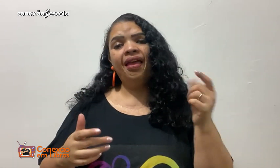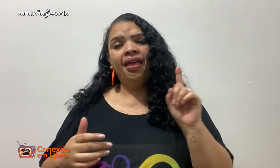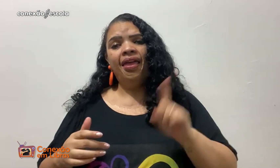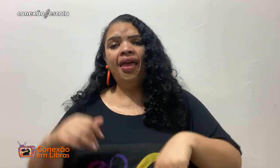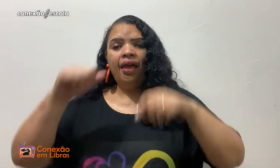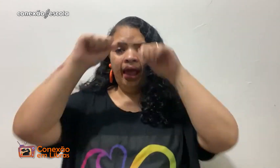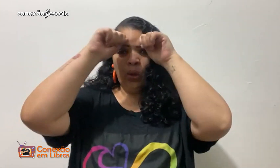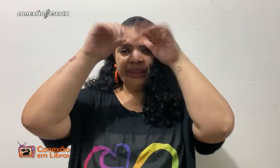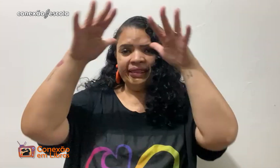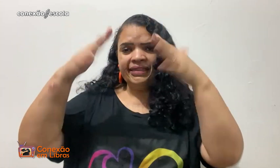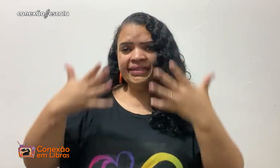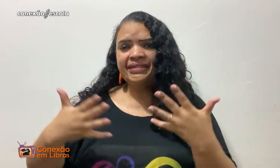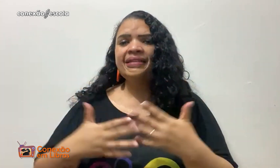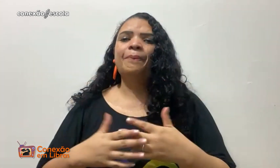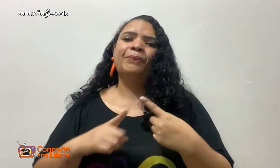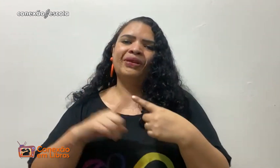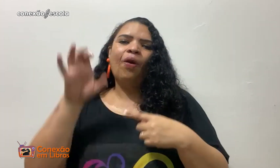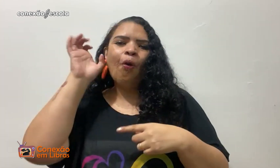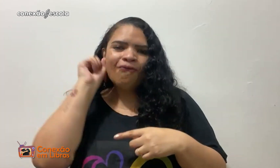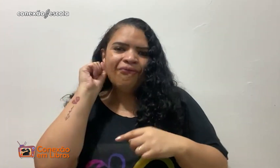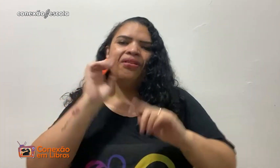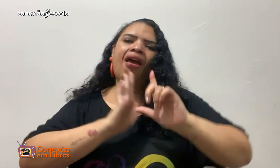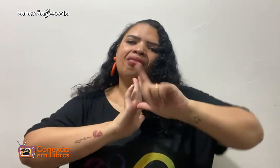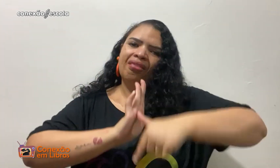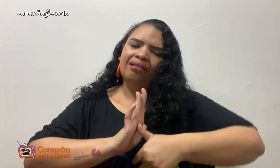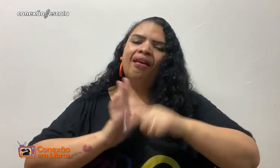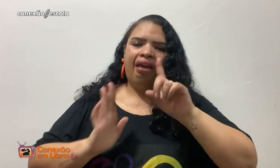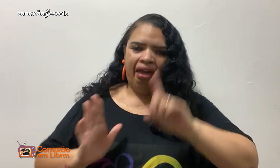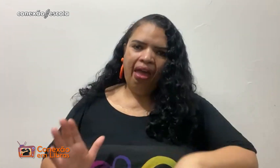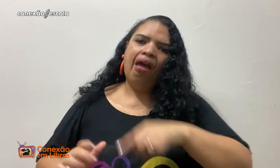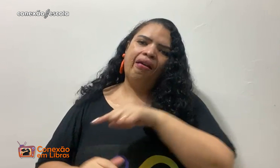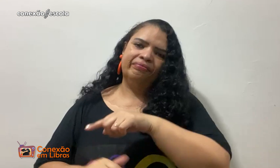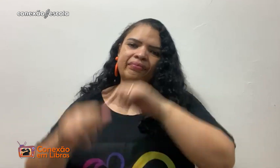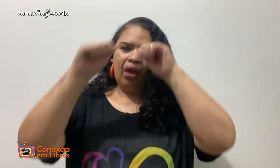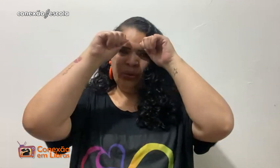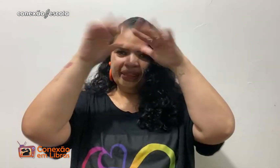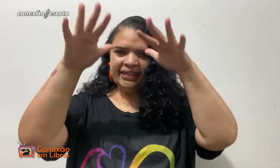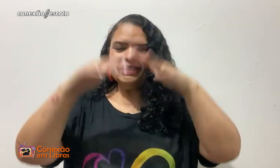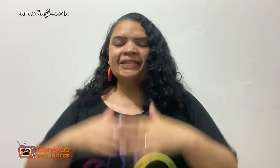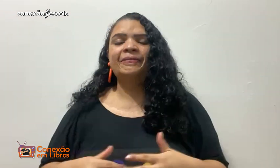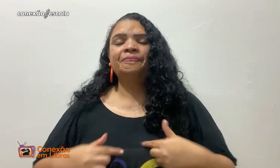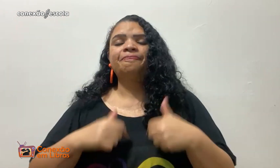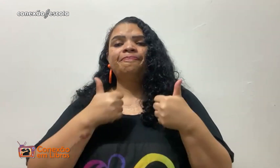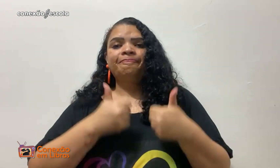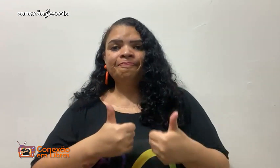confirmado que ela é ouvinte também e autista. Ela ouve, né, mas ela tem atraso de fala.